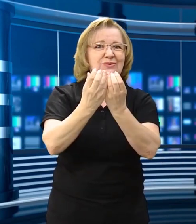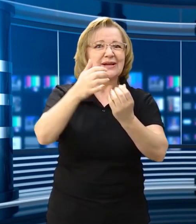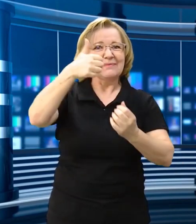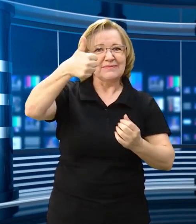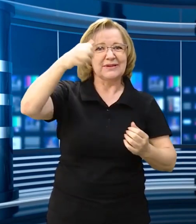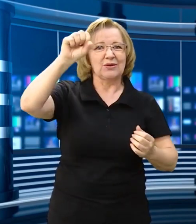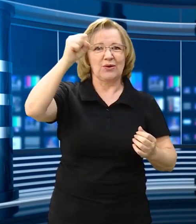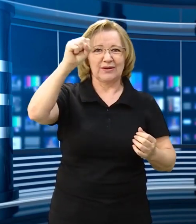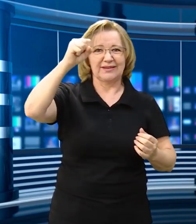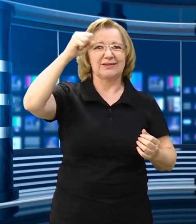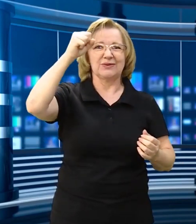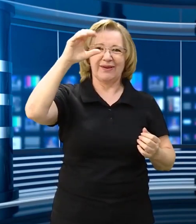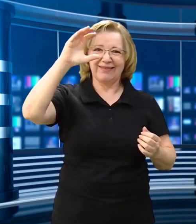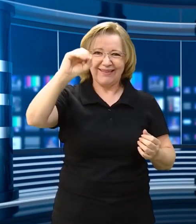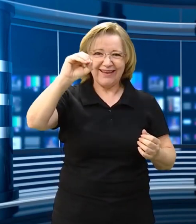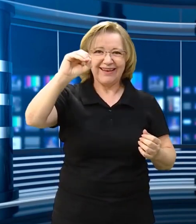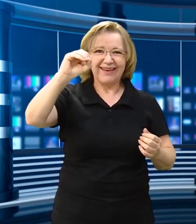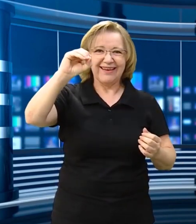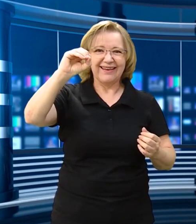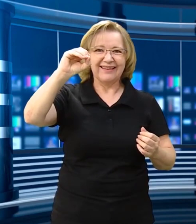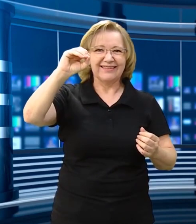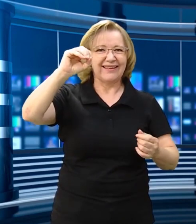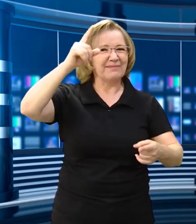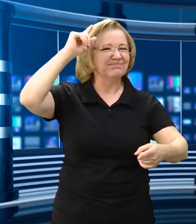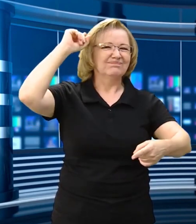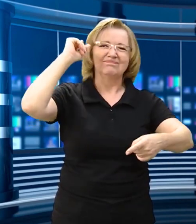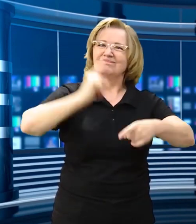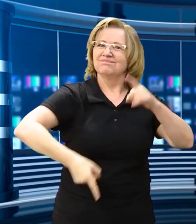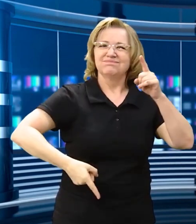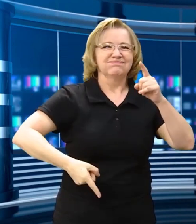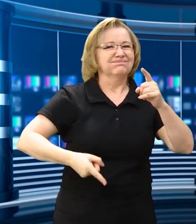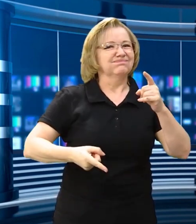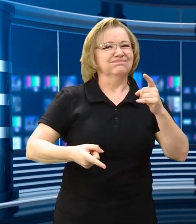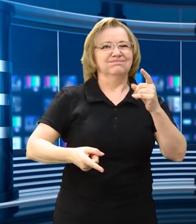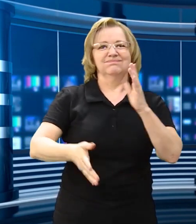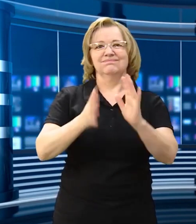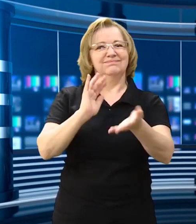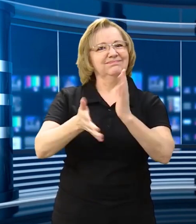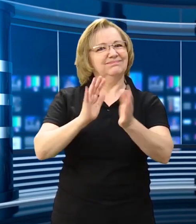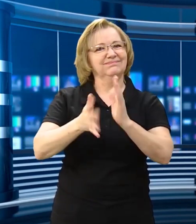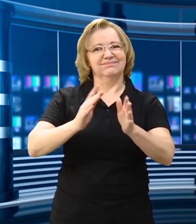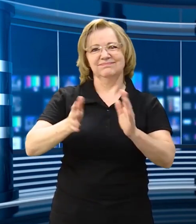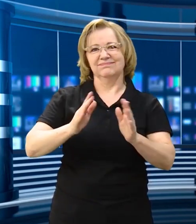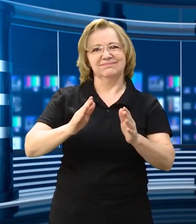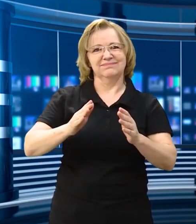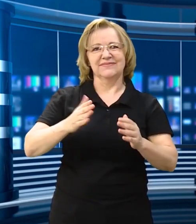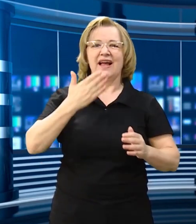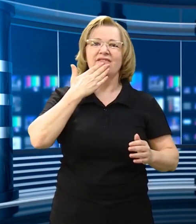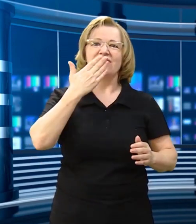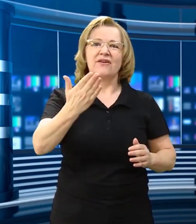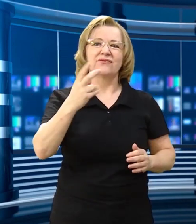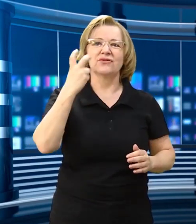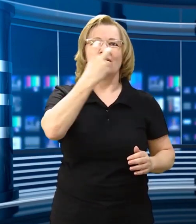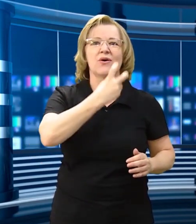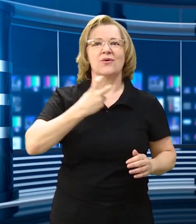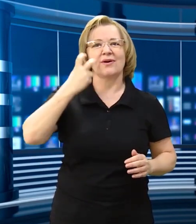o Congresso de Milão, de 1880, ele proibiu a língua de sinais.